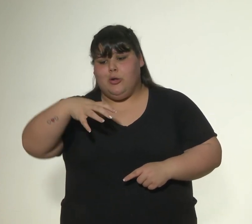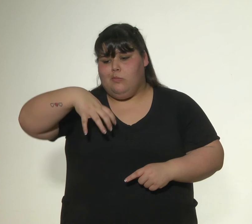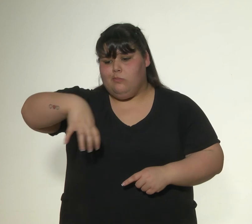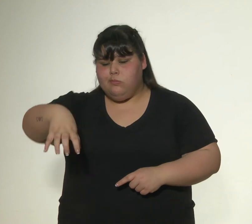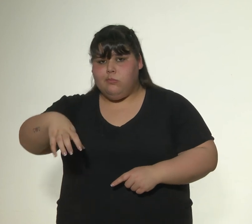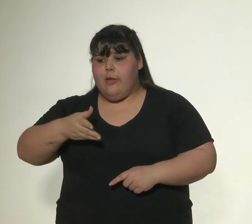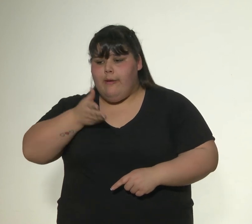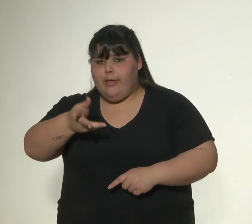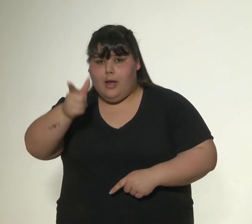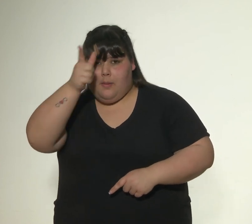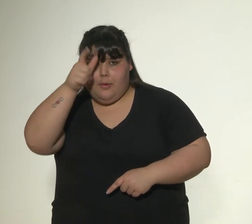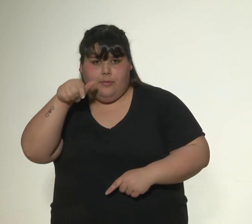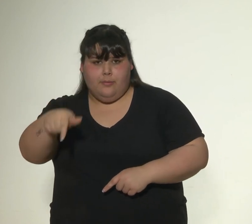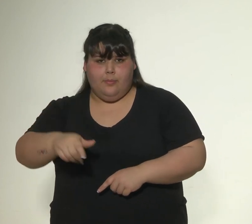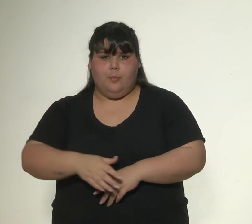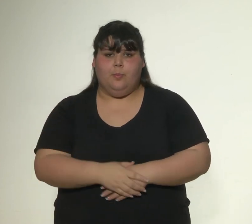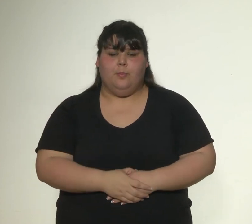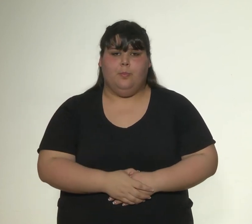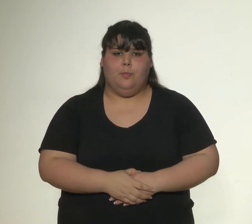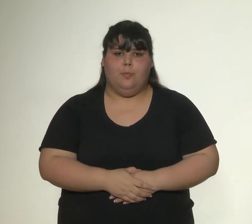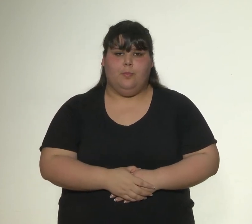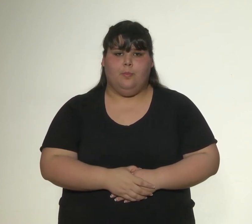en cualquier comisaría. ¡Gracias! ¡Gracias! ¡Gracias! ¡Gracias! ¡Gracias! ¡Gracias!